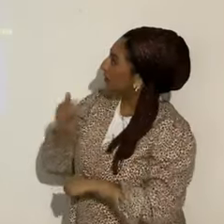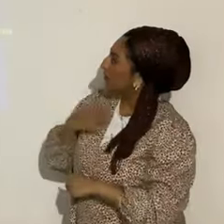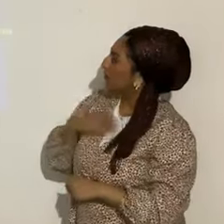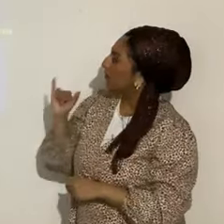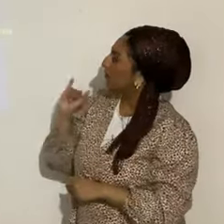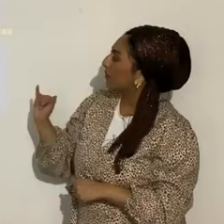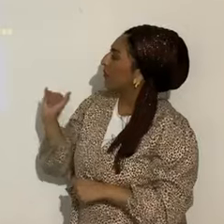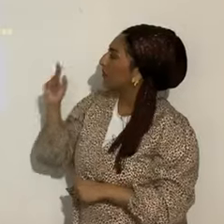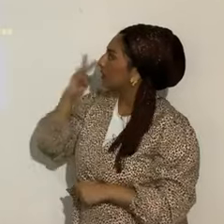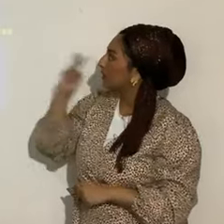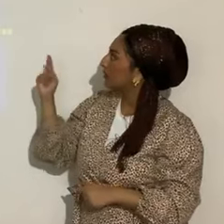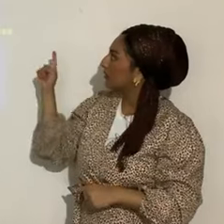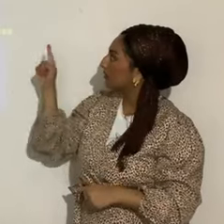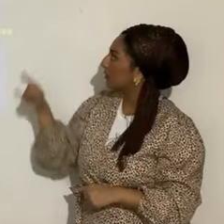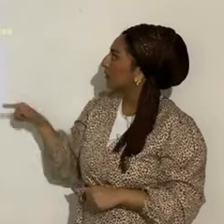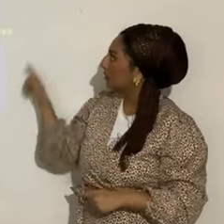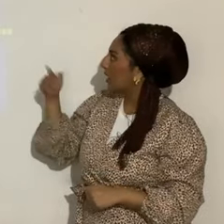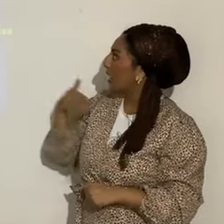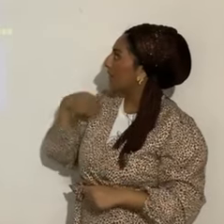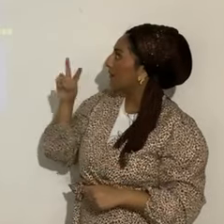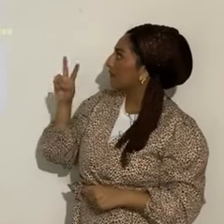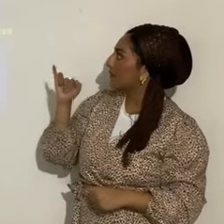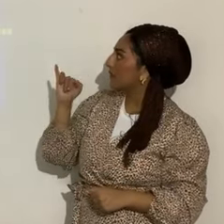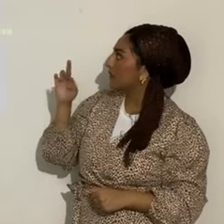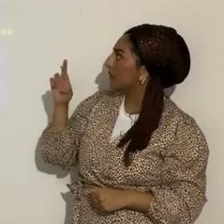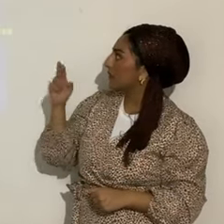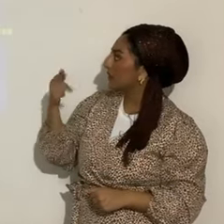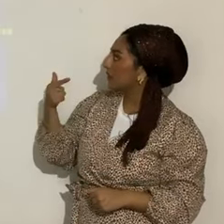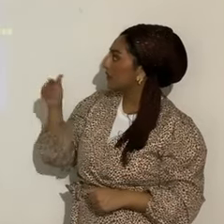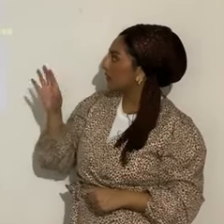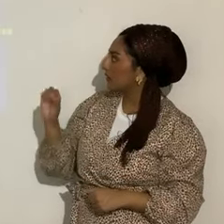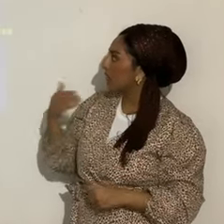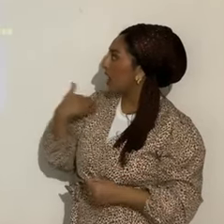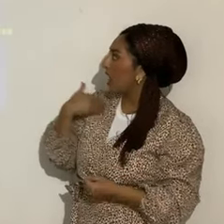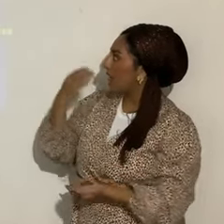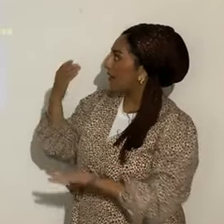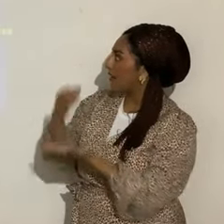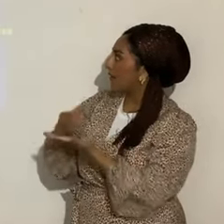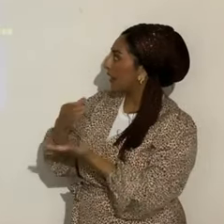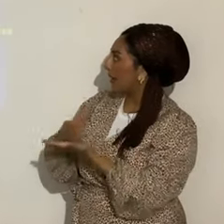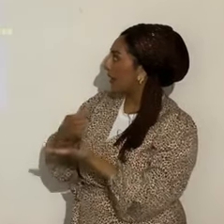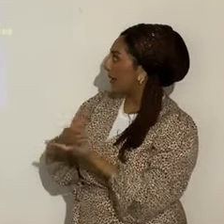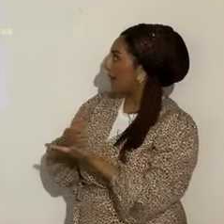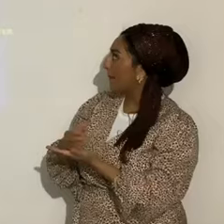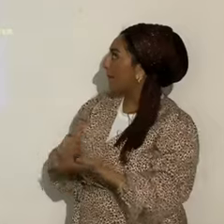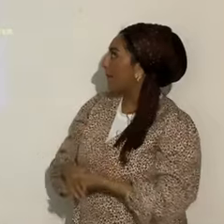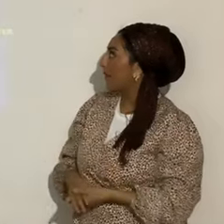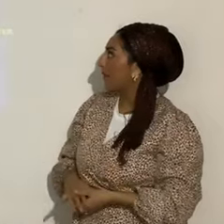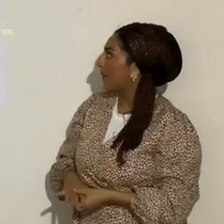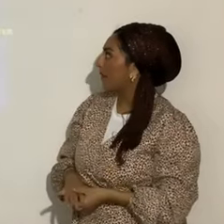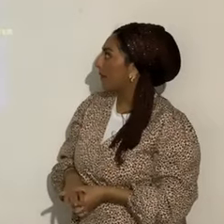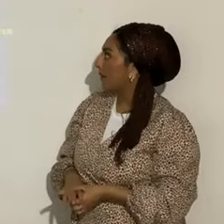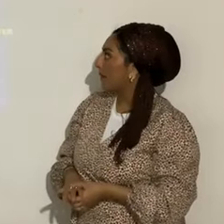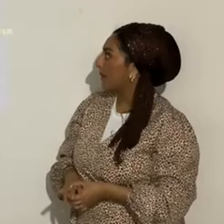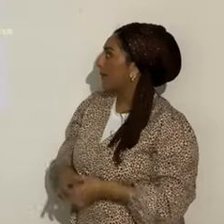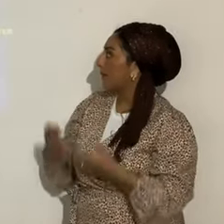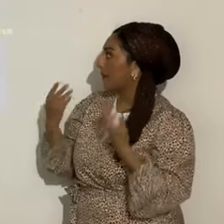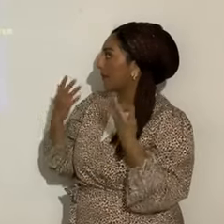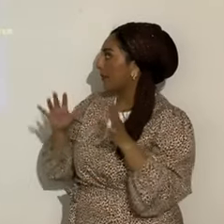mucho, lógico, está Virgo, ¿verdad? Pero Cráter, la Copa, las Copas de la Ira, ya ministré lo que